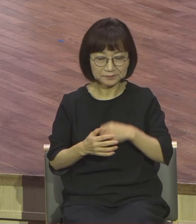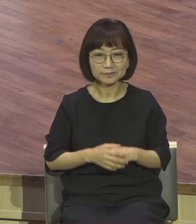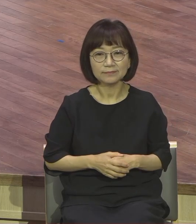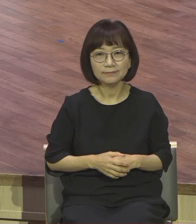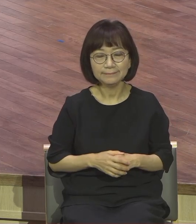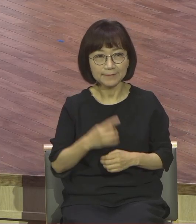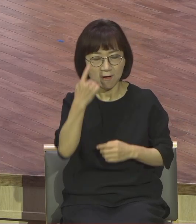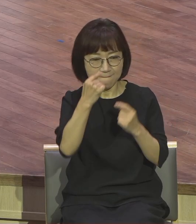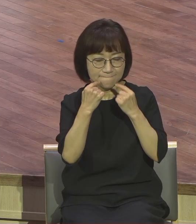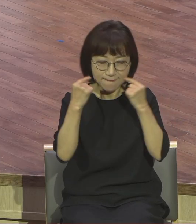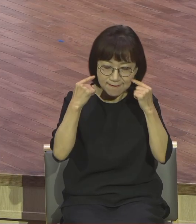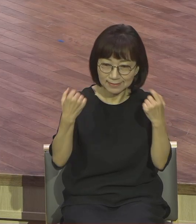모습 아니에요.